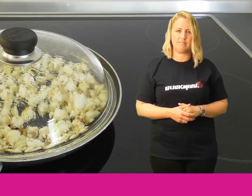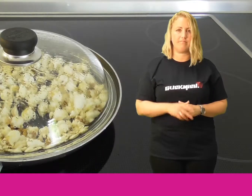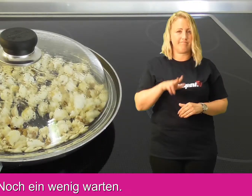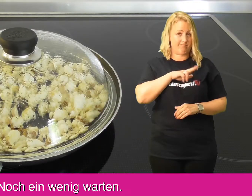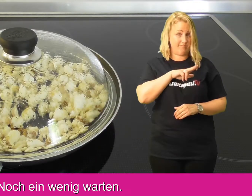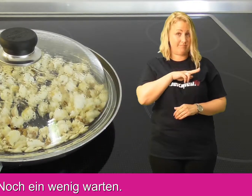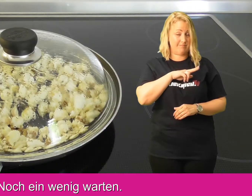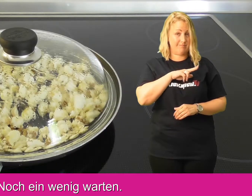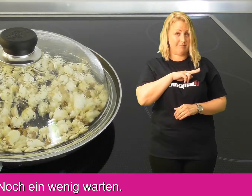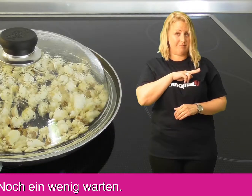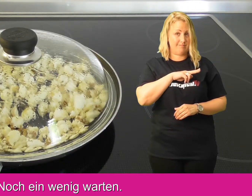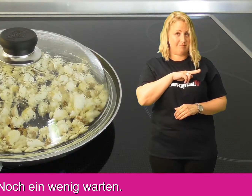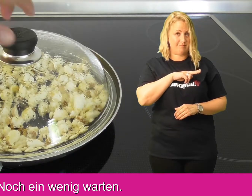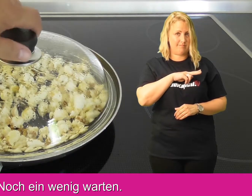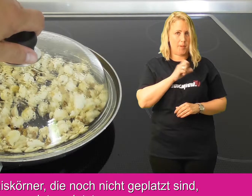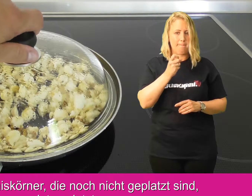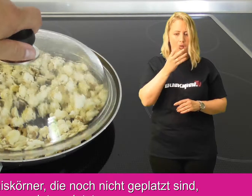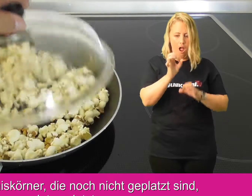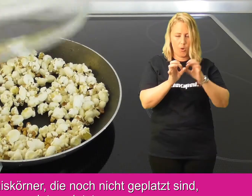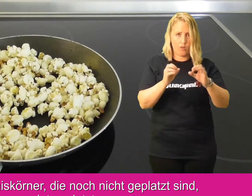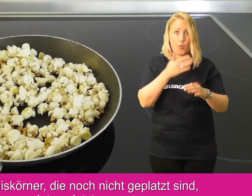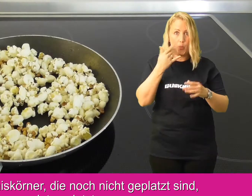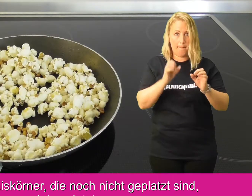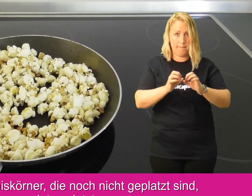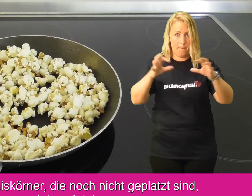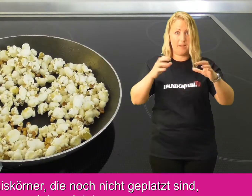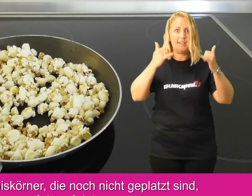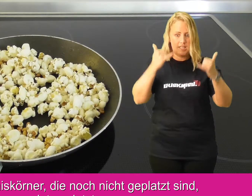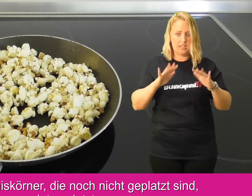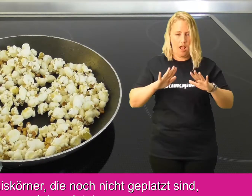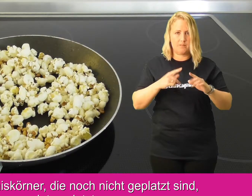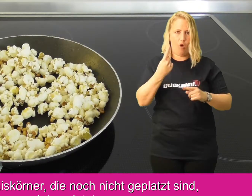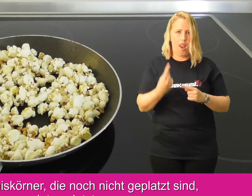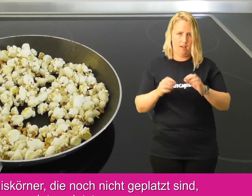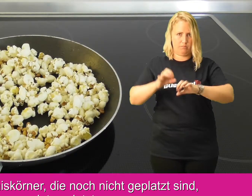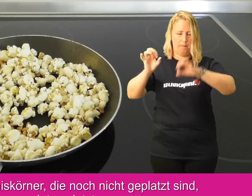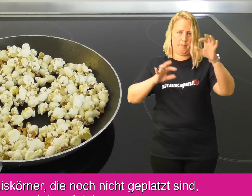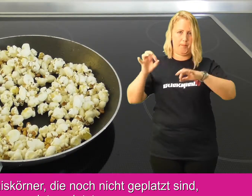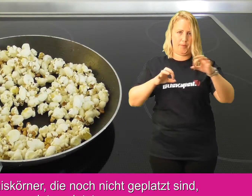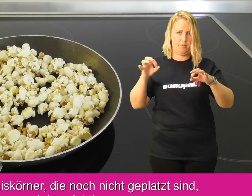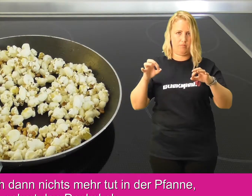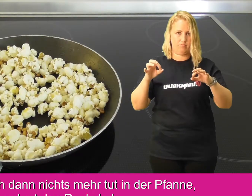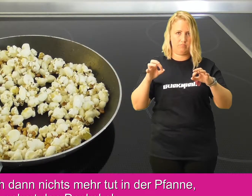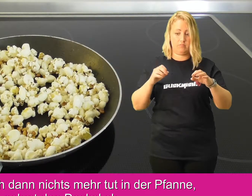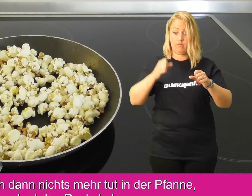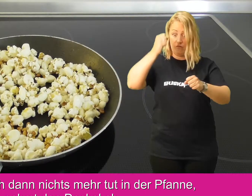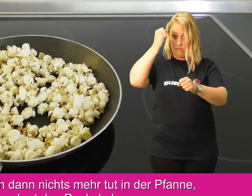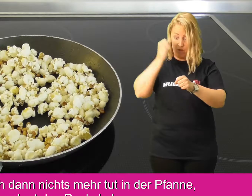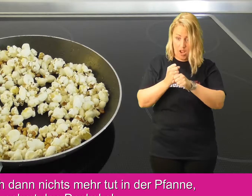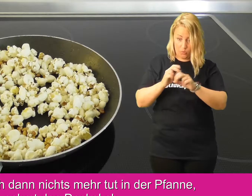Noch ein wenig warten. Einige der Maiskörner, die noch nicht geplatzt sind, platzen jetzt. Und wenn sich dann nichts mehr